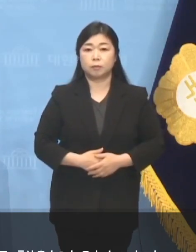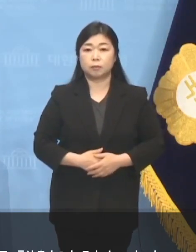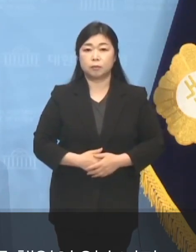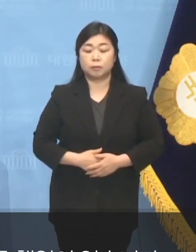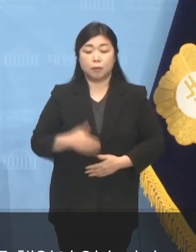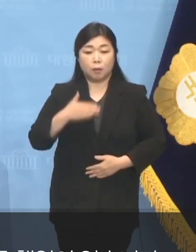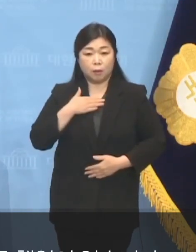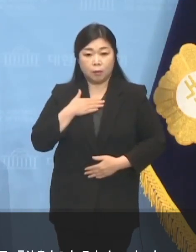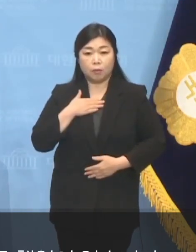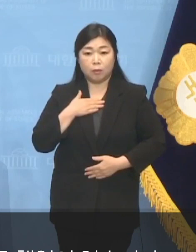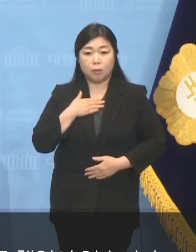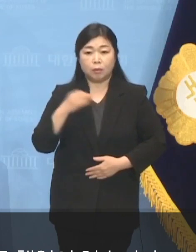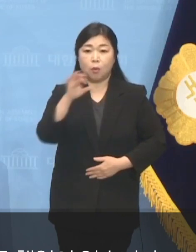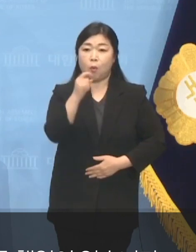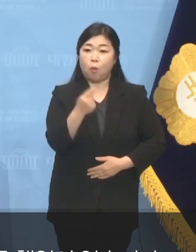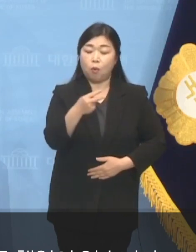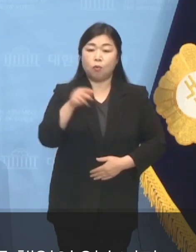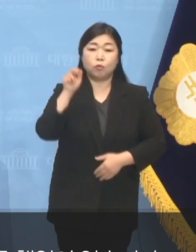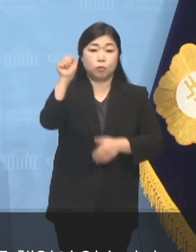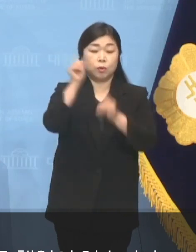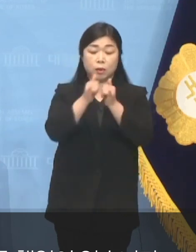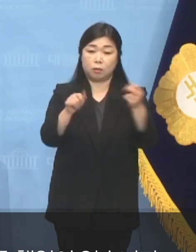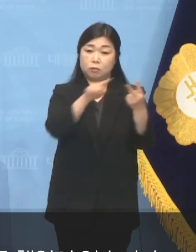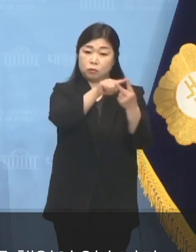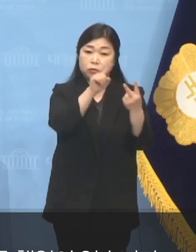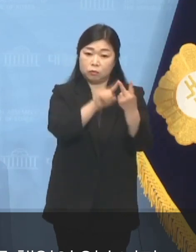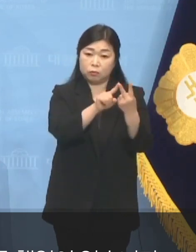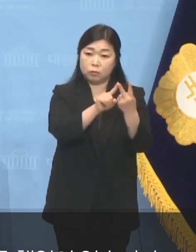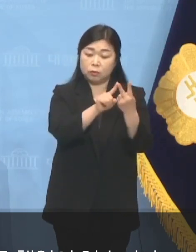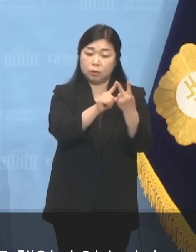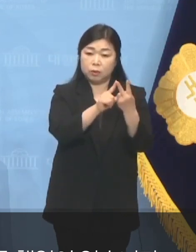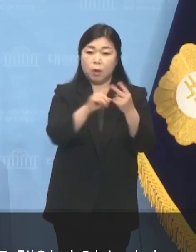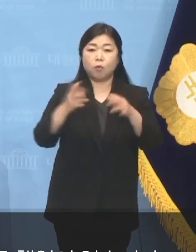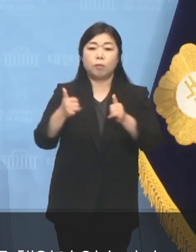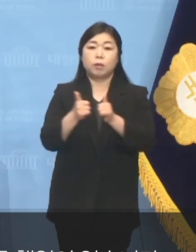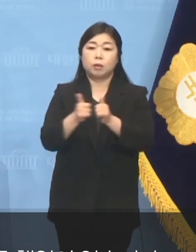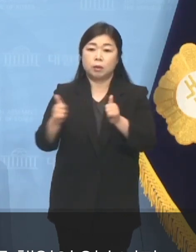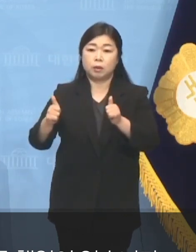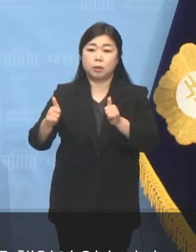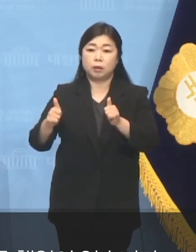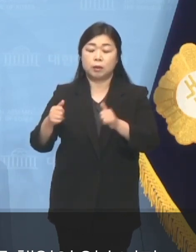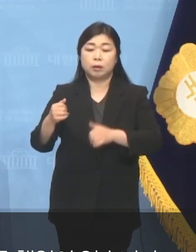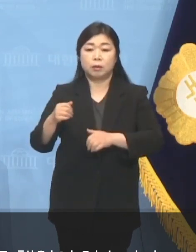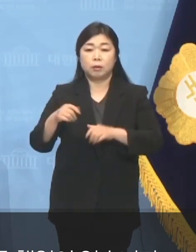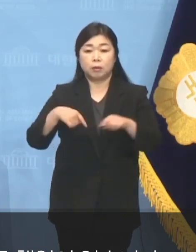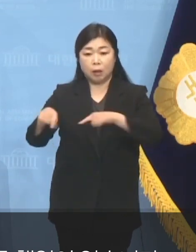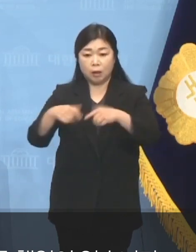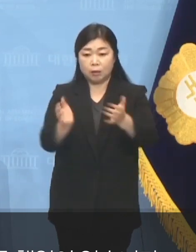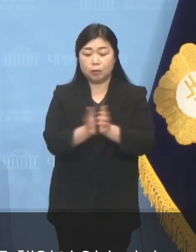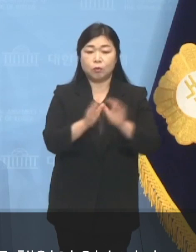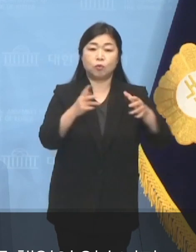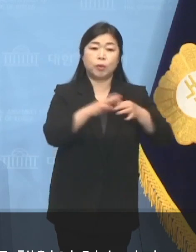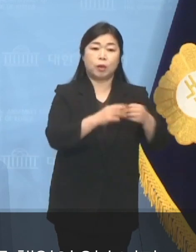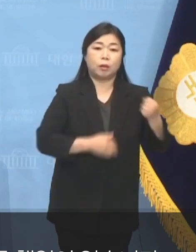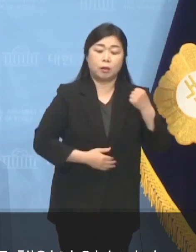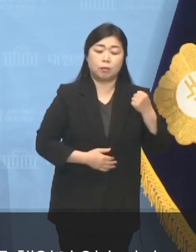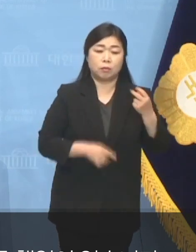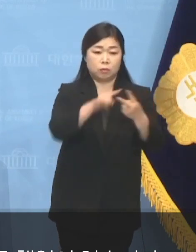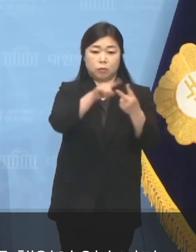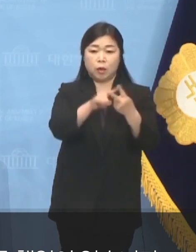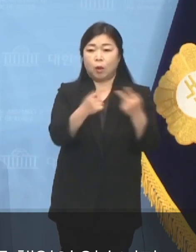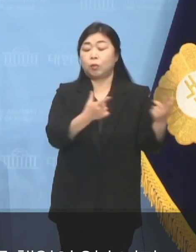저와 오세훈 후보 국민의당과 국민의힘 모두 야권